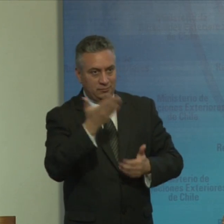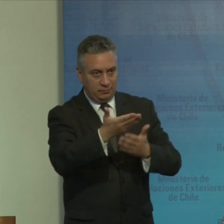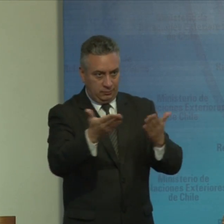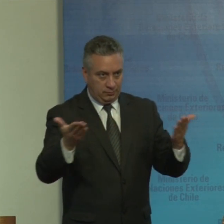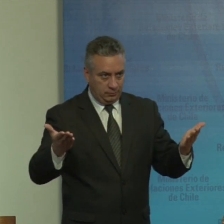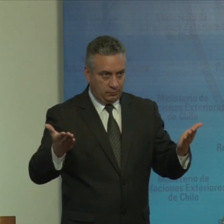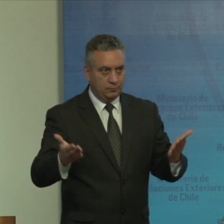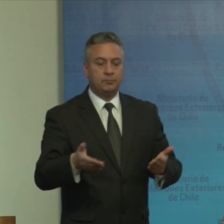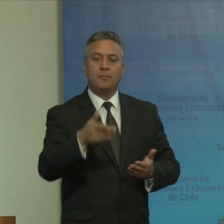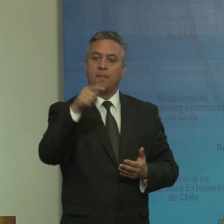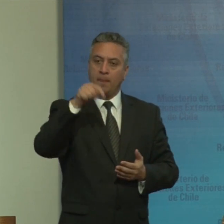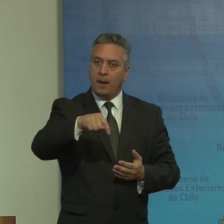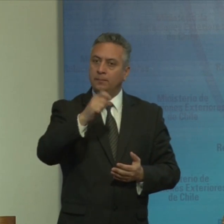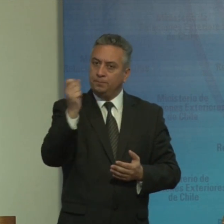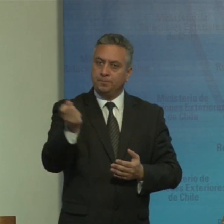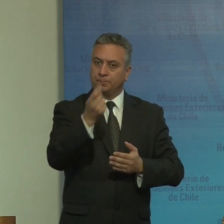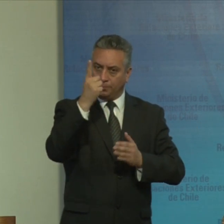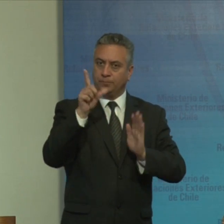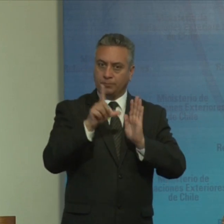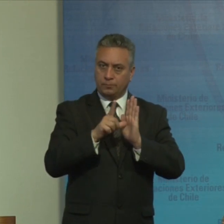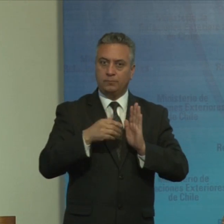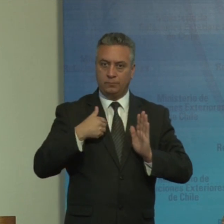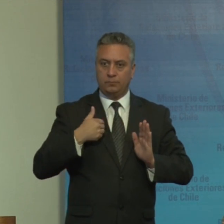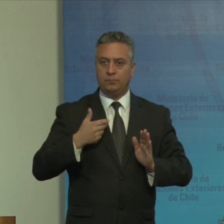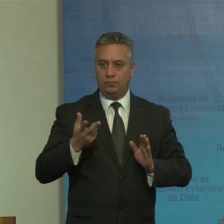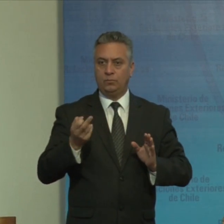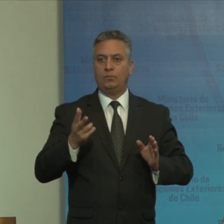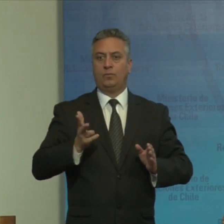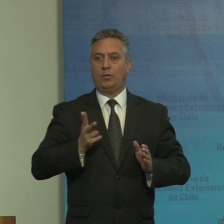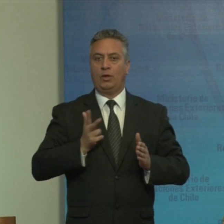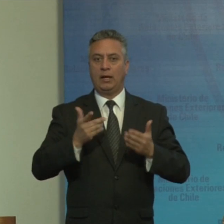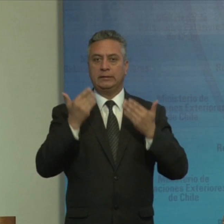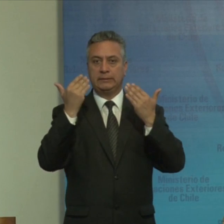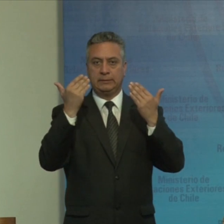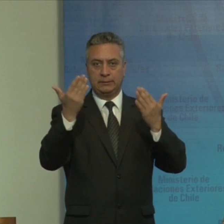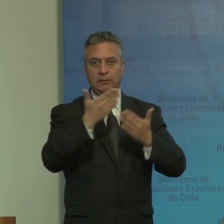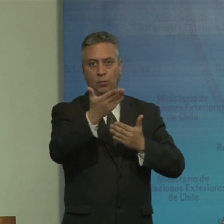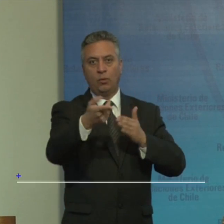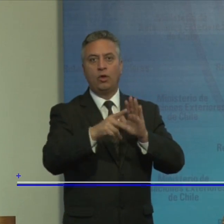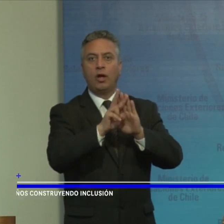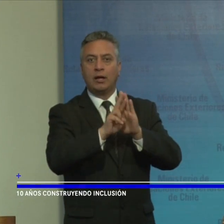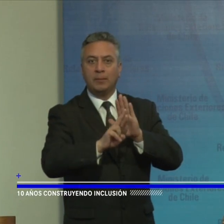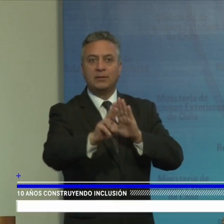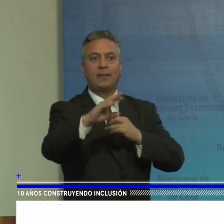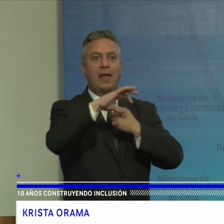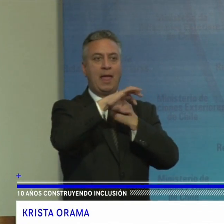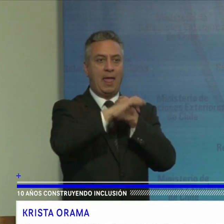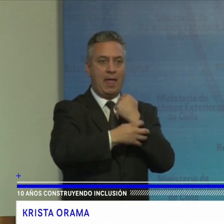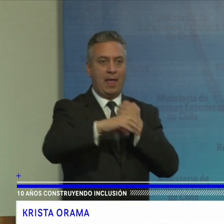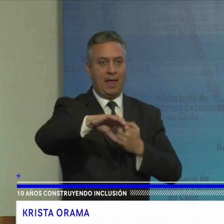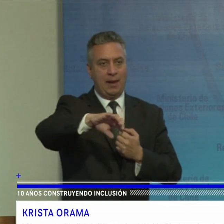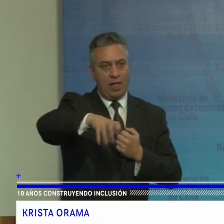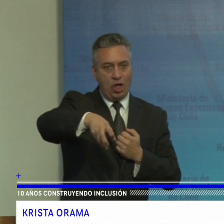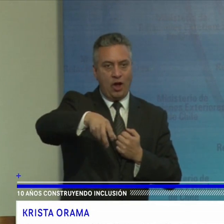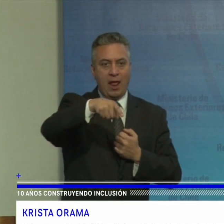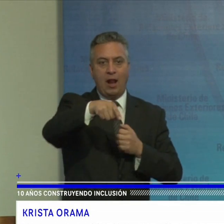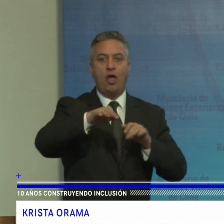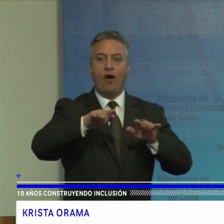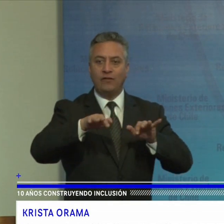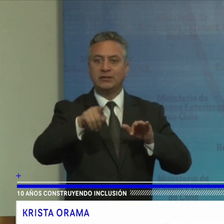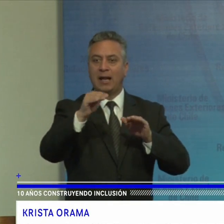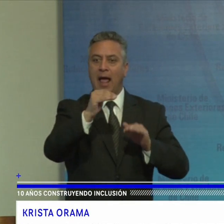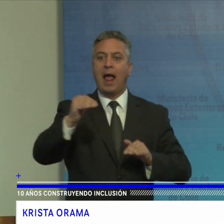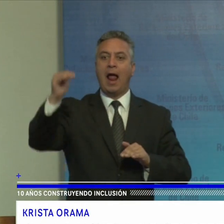en primer lugar extenderles un cordial saludo del representante regional para nuestra oficina la oficina de alto